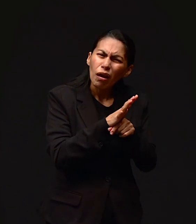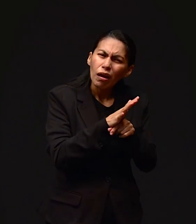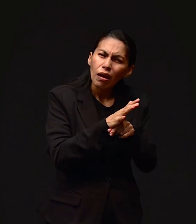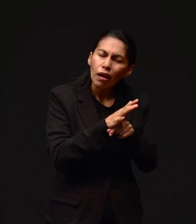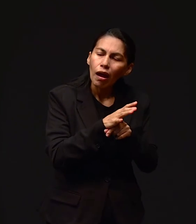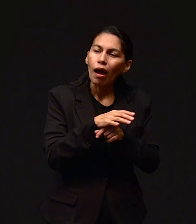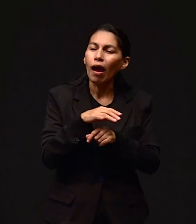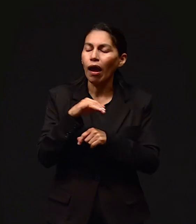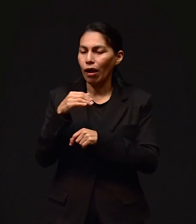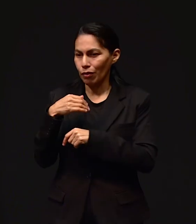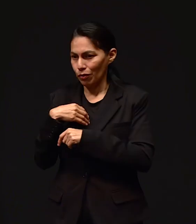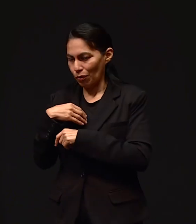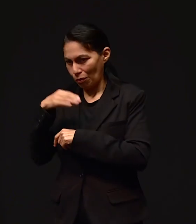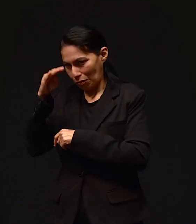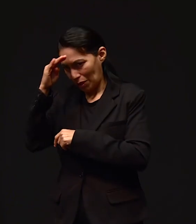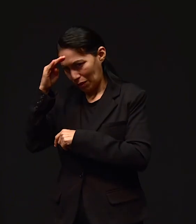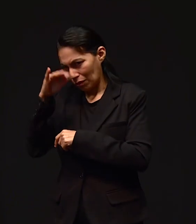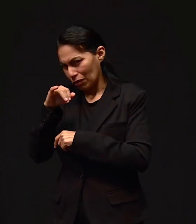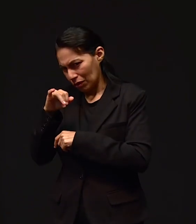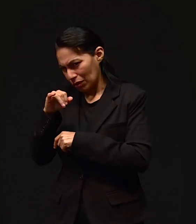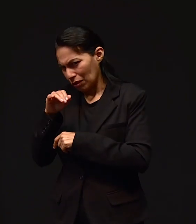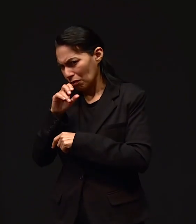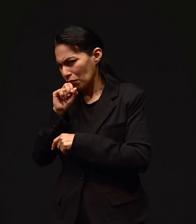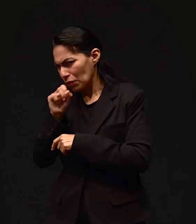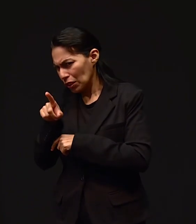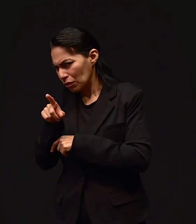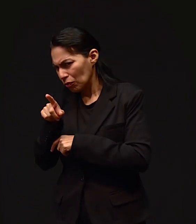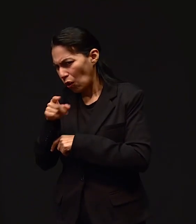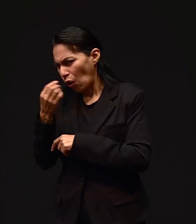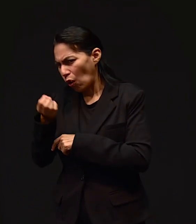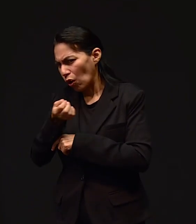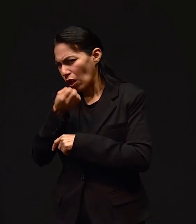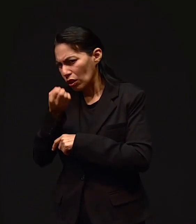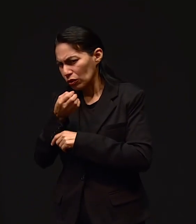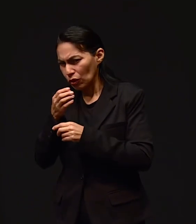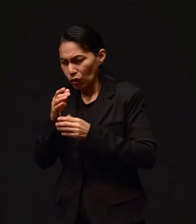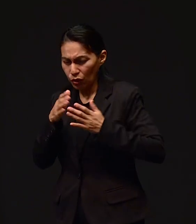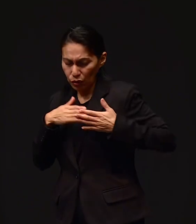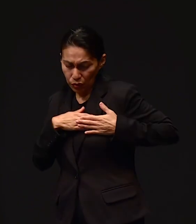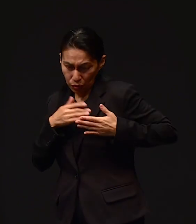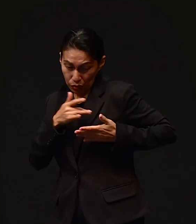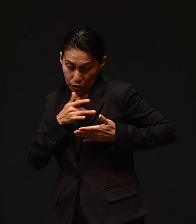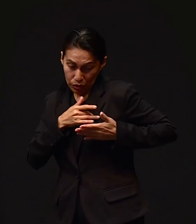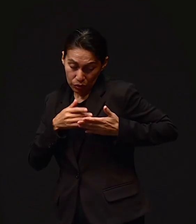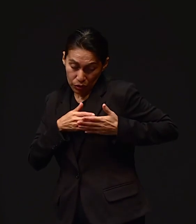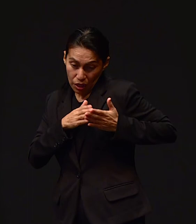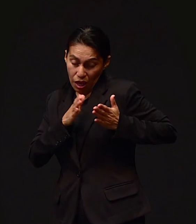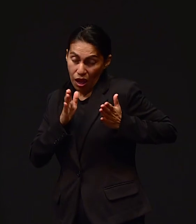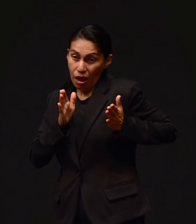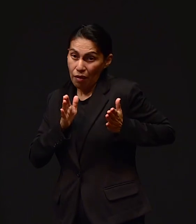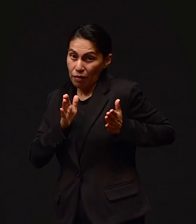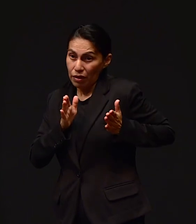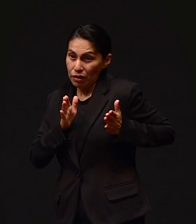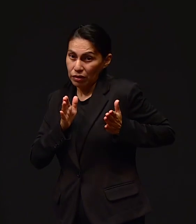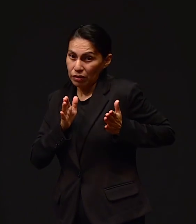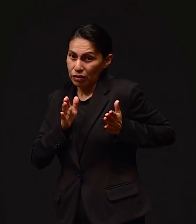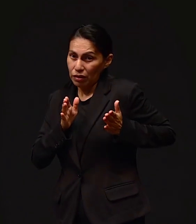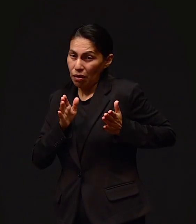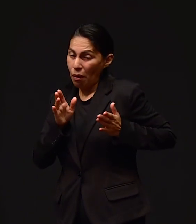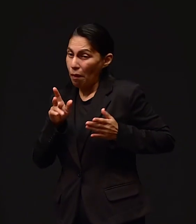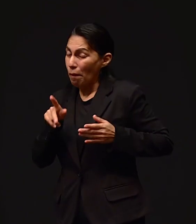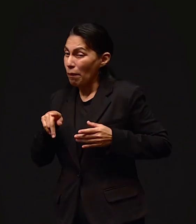Pues yo pienso que sí es lo mismo, ¿no? Que dice que la oración es el arte de abrir tu corazón a Jesús como un amigo. Pero a veces